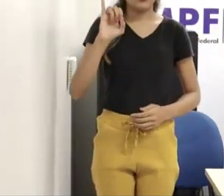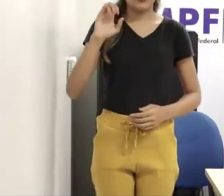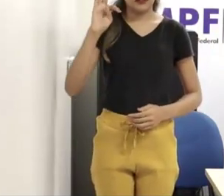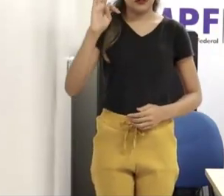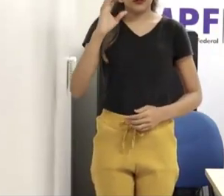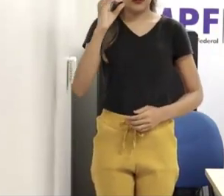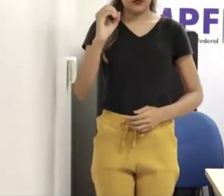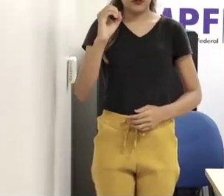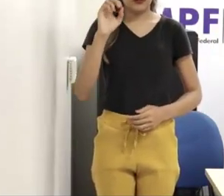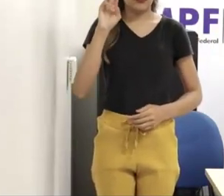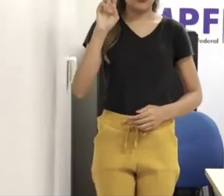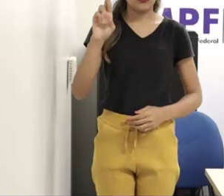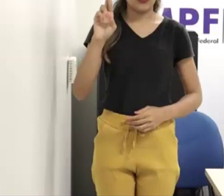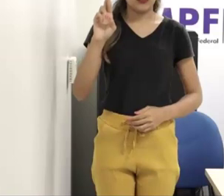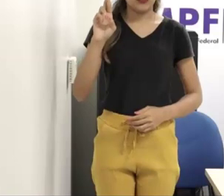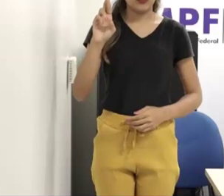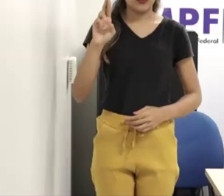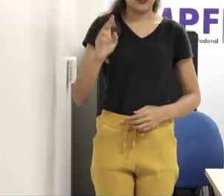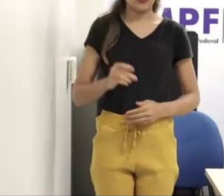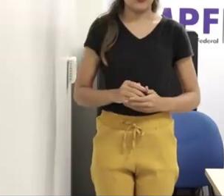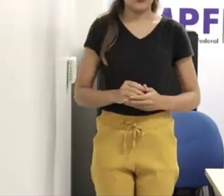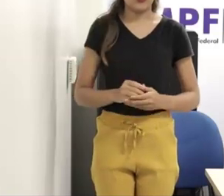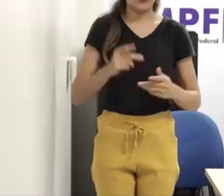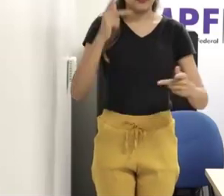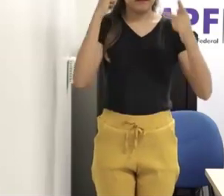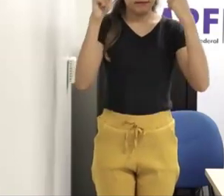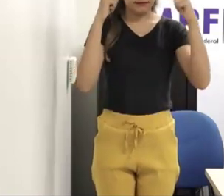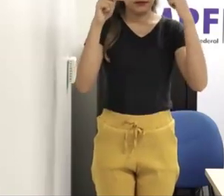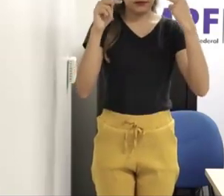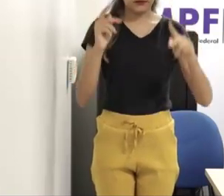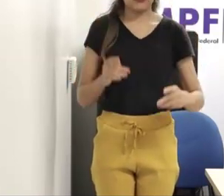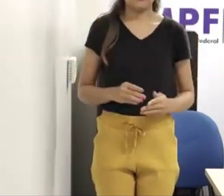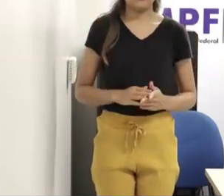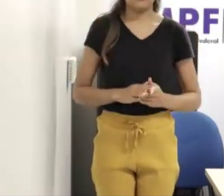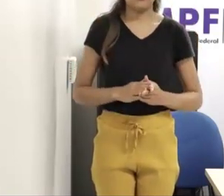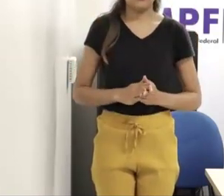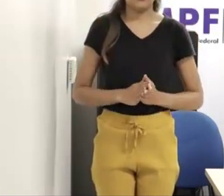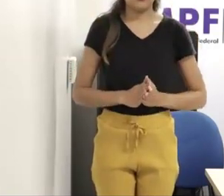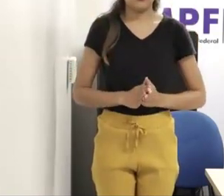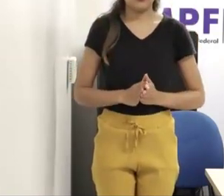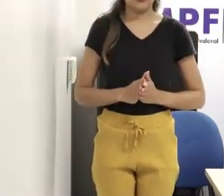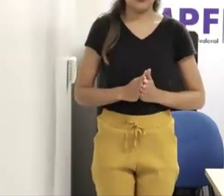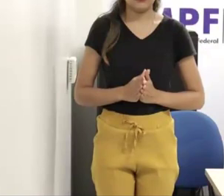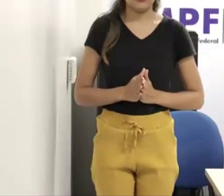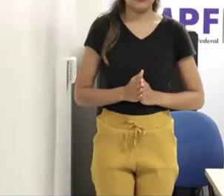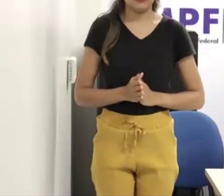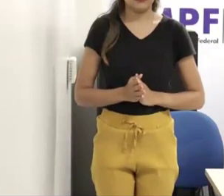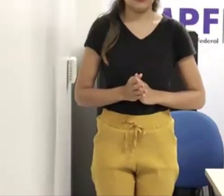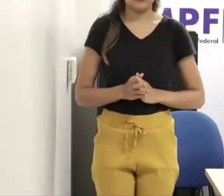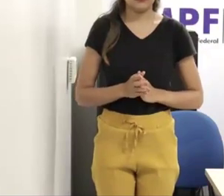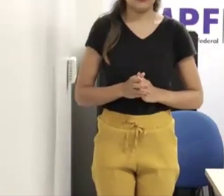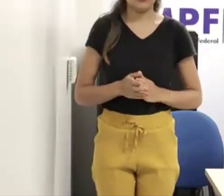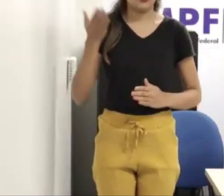adicional em psicoterapia. Pós-graduação em psicoterapia breve na USP. Trabalhou com menores